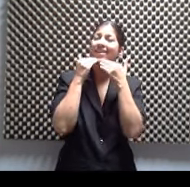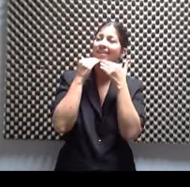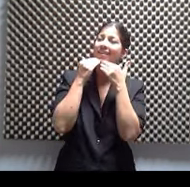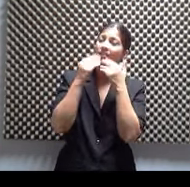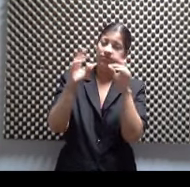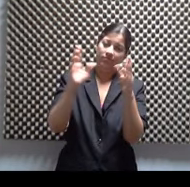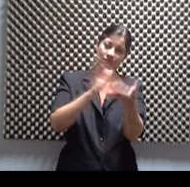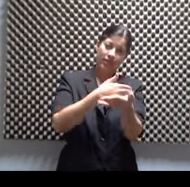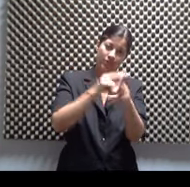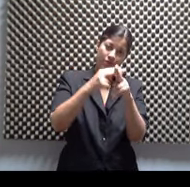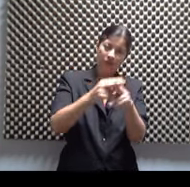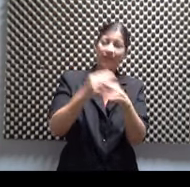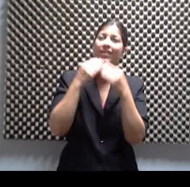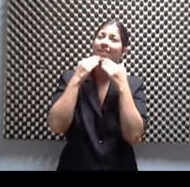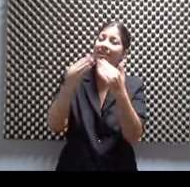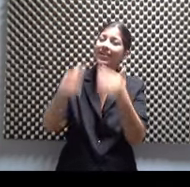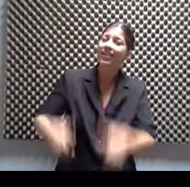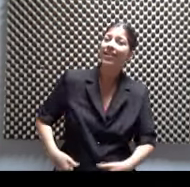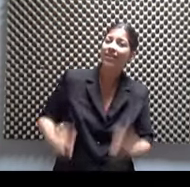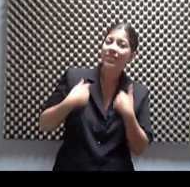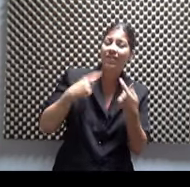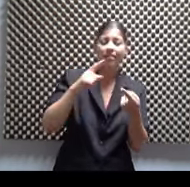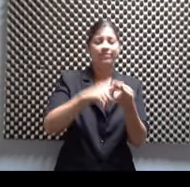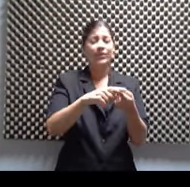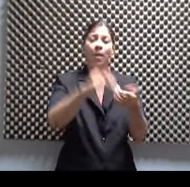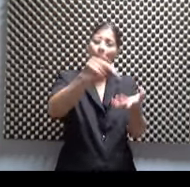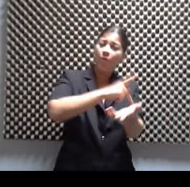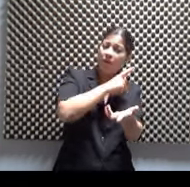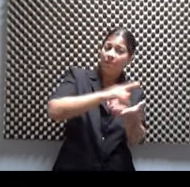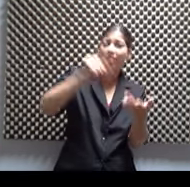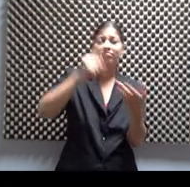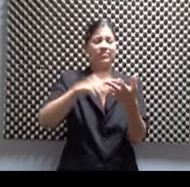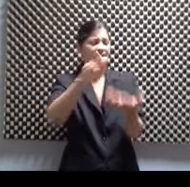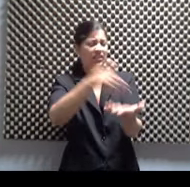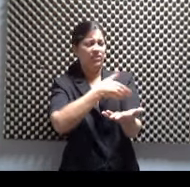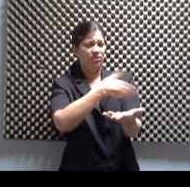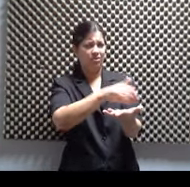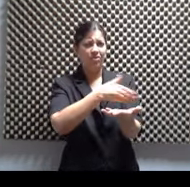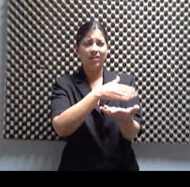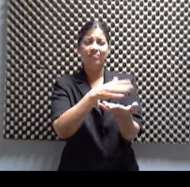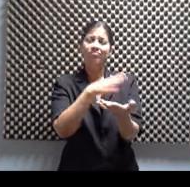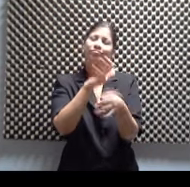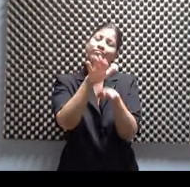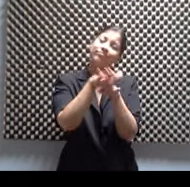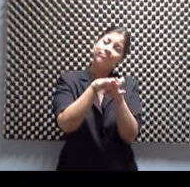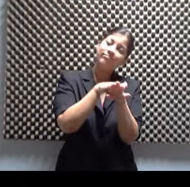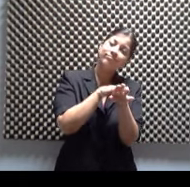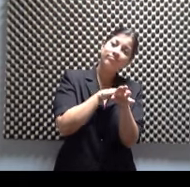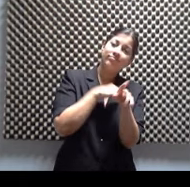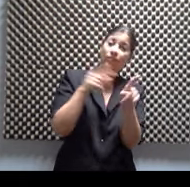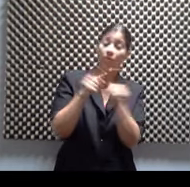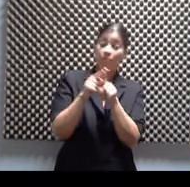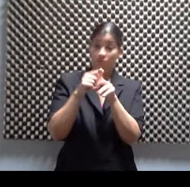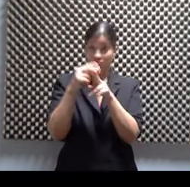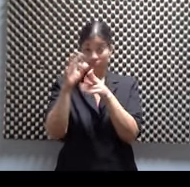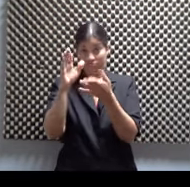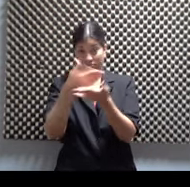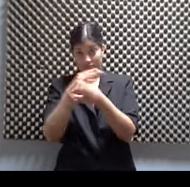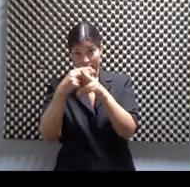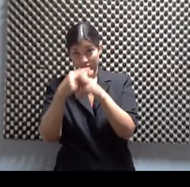Hay algunas de poemas, hay canciones sublimes como El Rín del Angelito, que es uno de los clásicos de Violeta